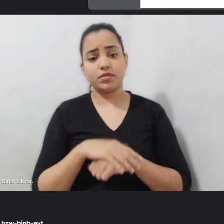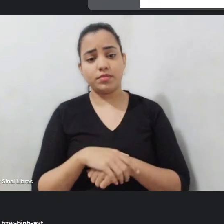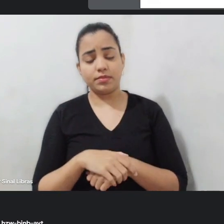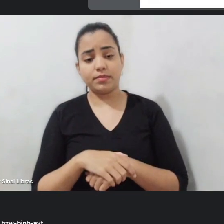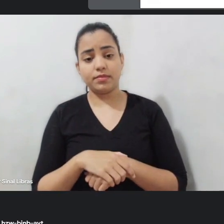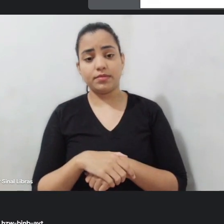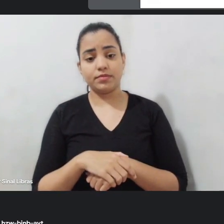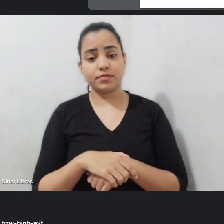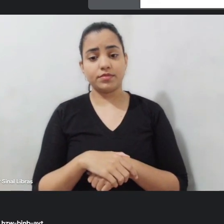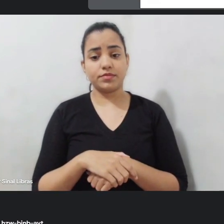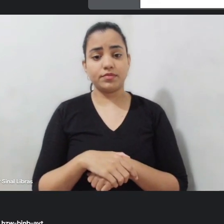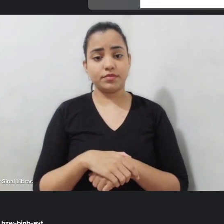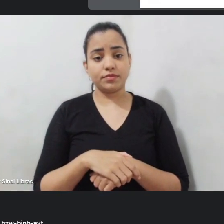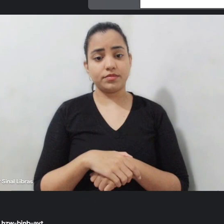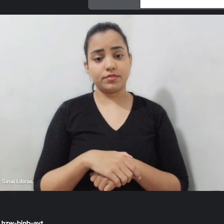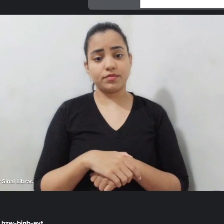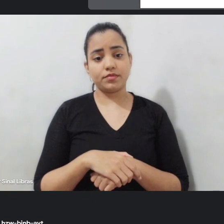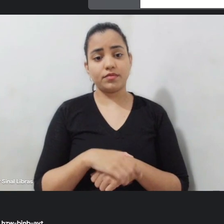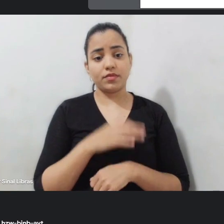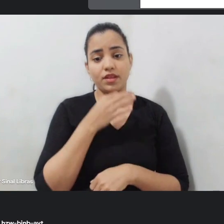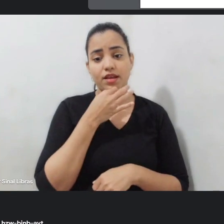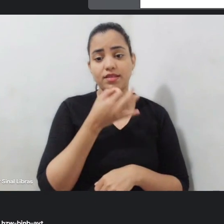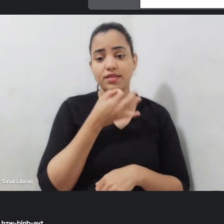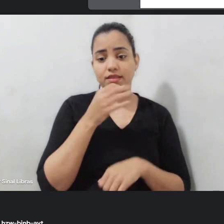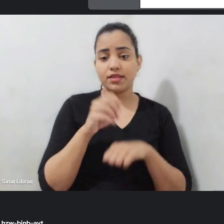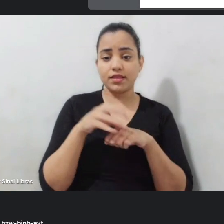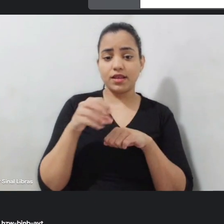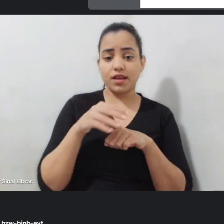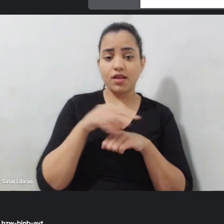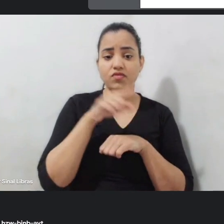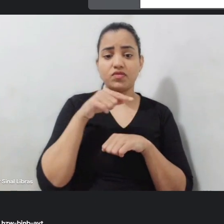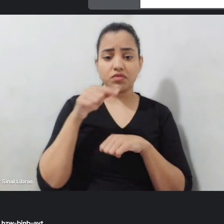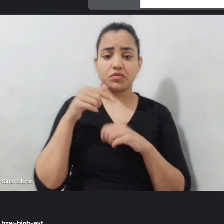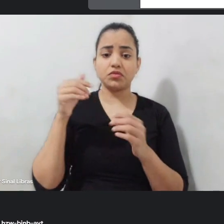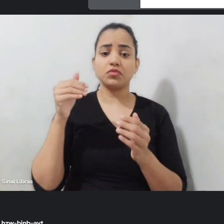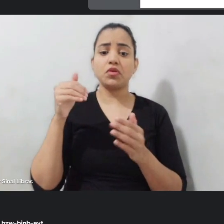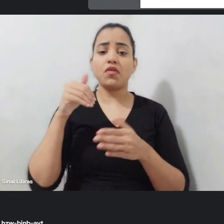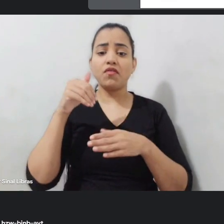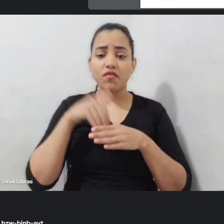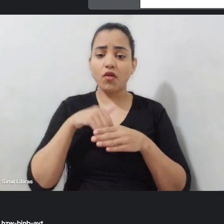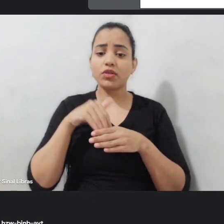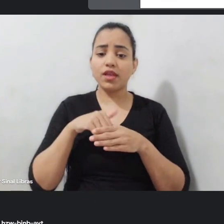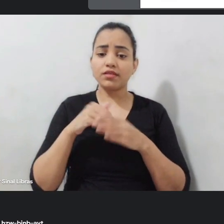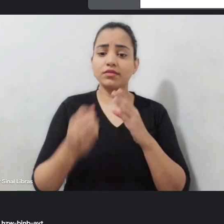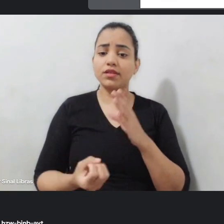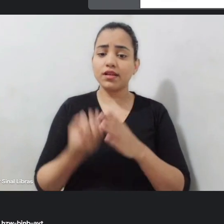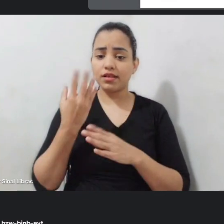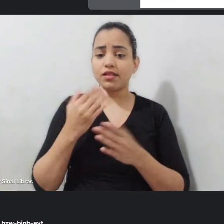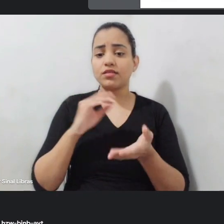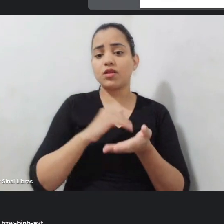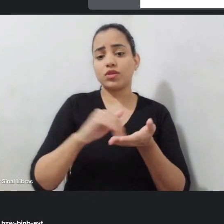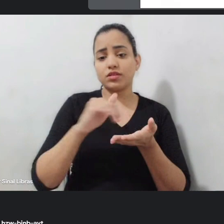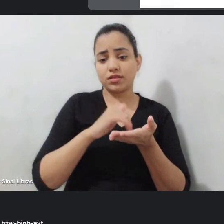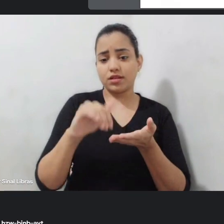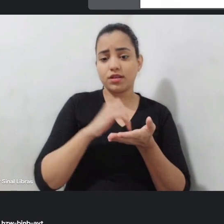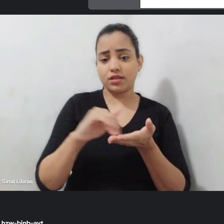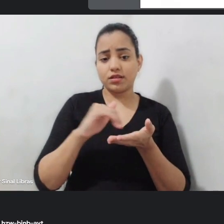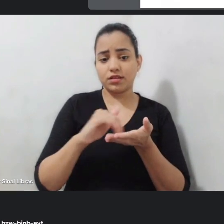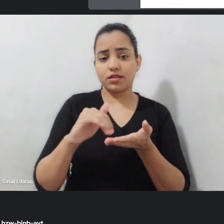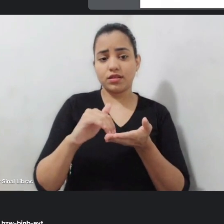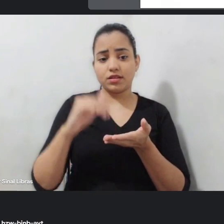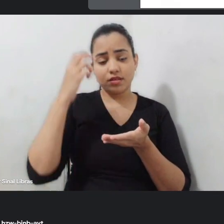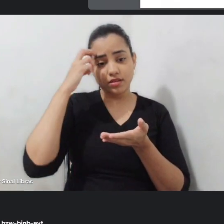Deixo a dica aqui, inclusive, para votarmos na criação da Secretaria da Secretaria de Cultura,